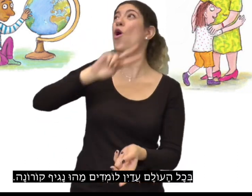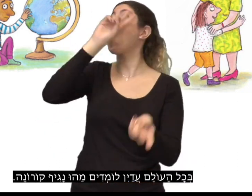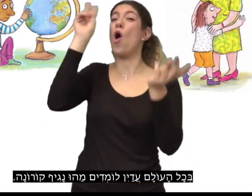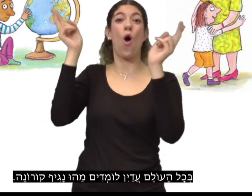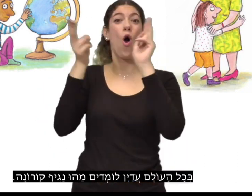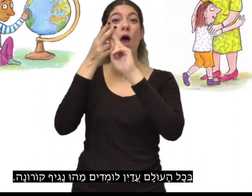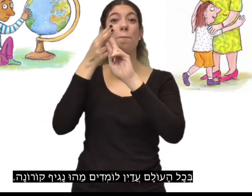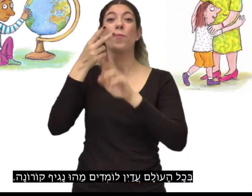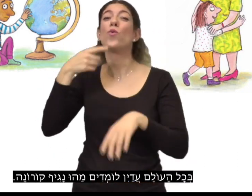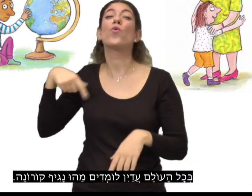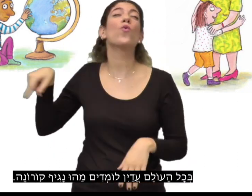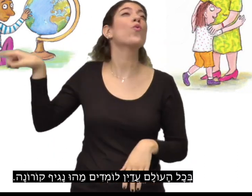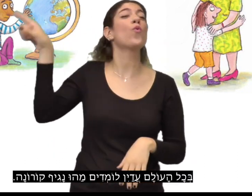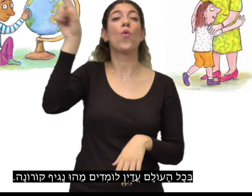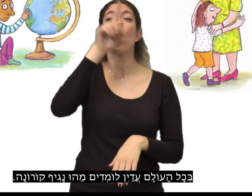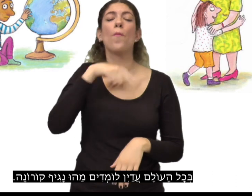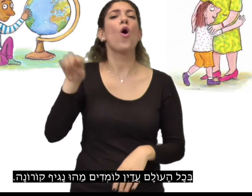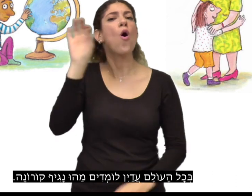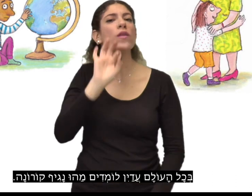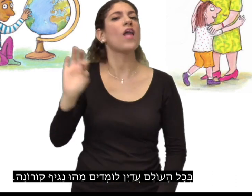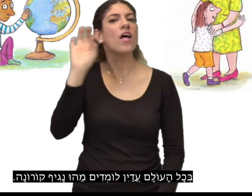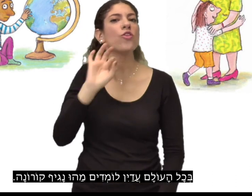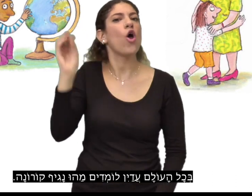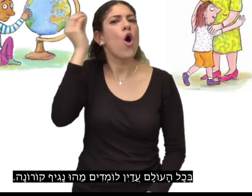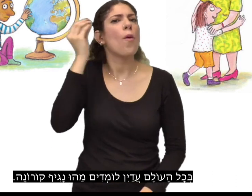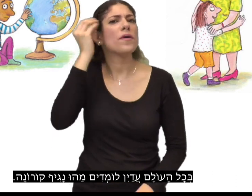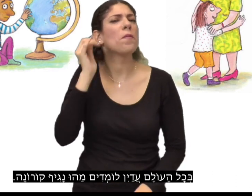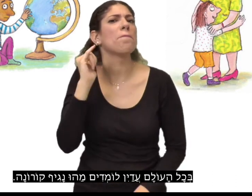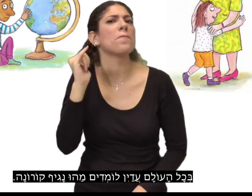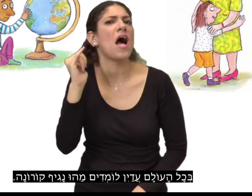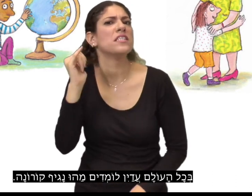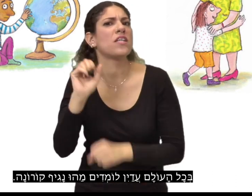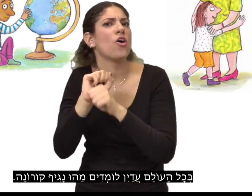בכל העולם עדיין לומדים מהו נגיף הקורונה.